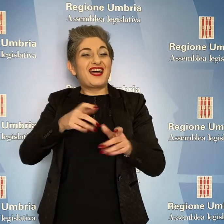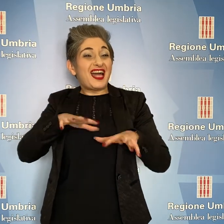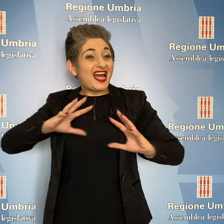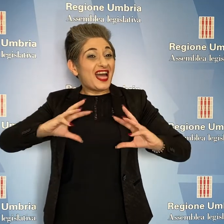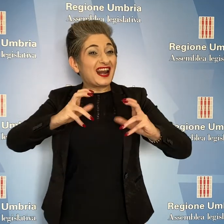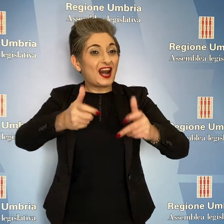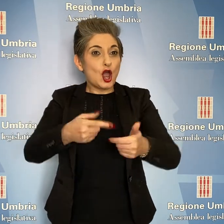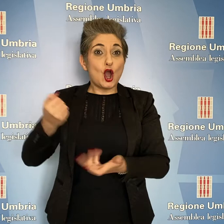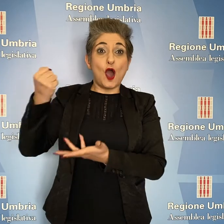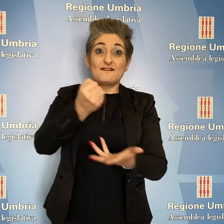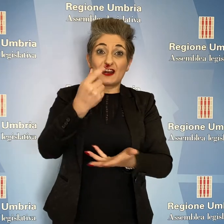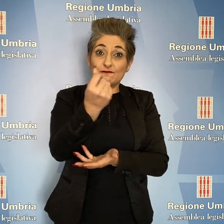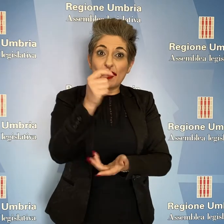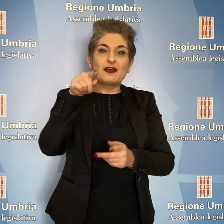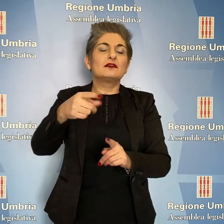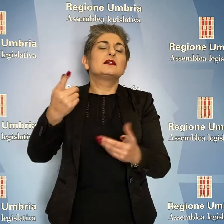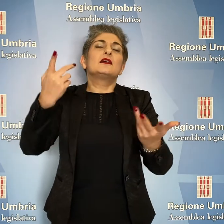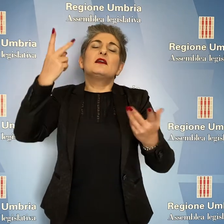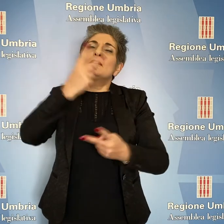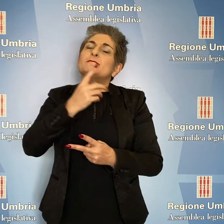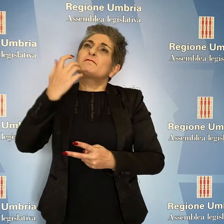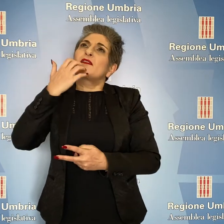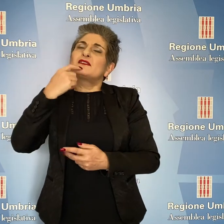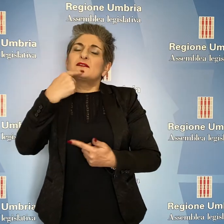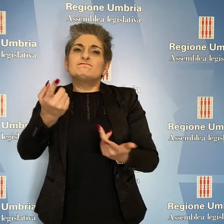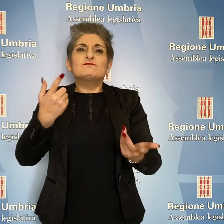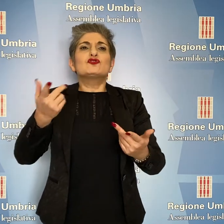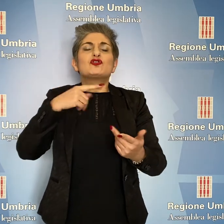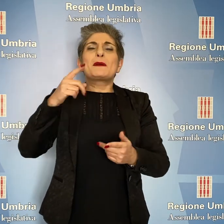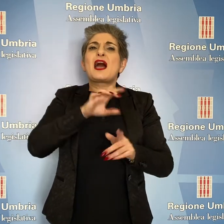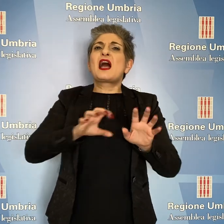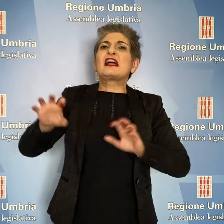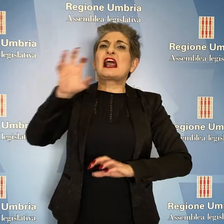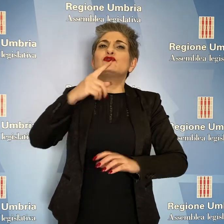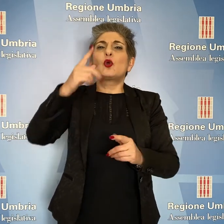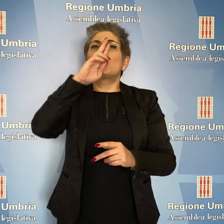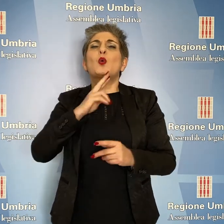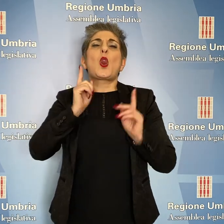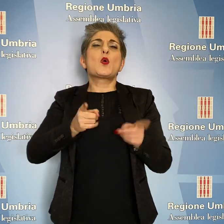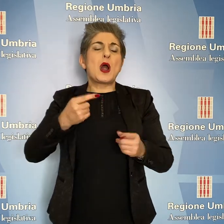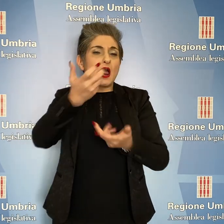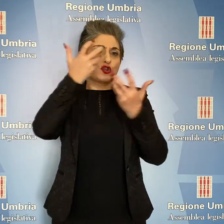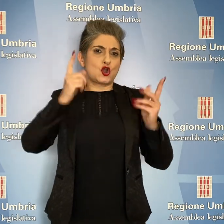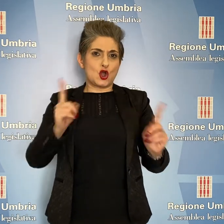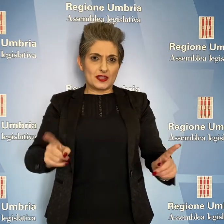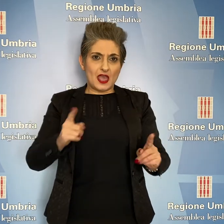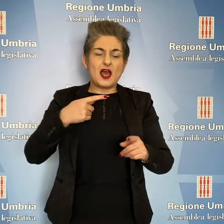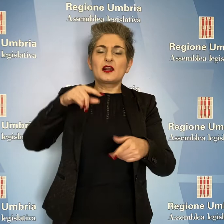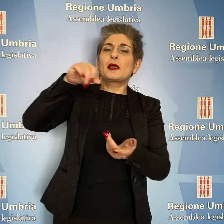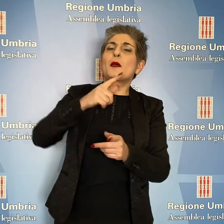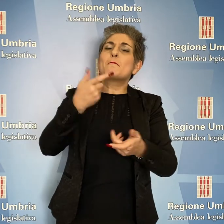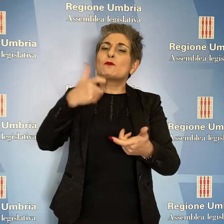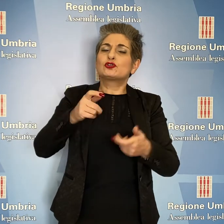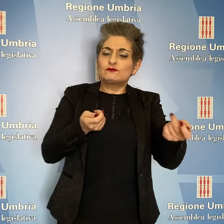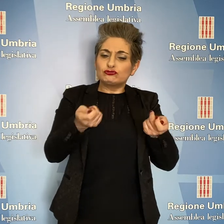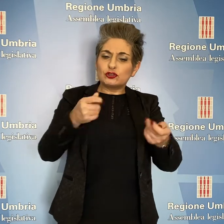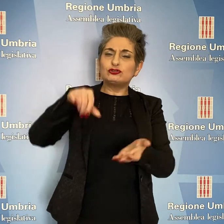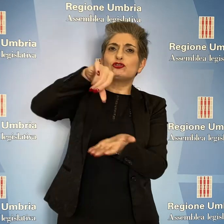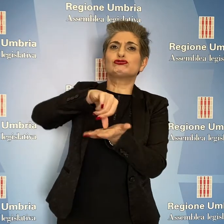mancanza di una risposta definitiva sul ruolo delle regioni e di un'impostazione centralistica. Su un totale di 209 miliardi,